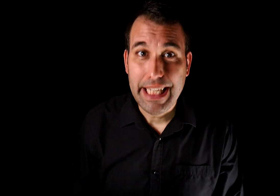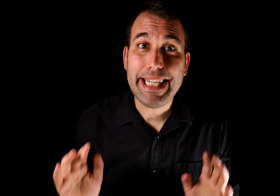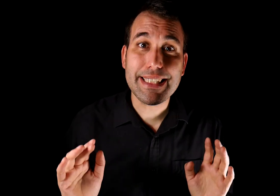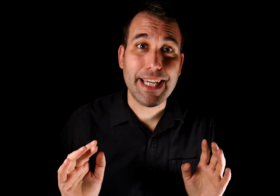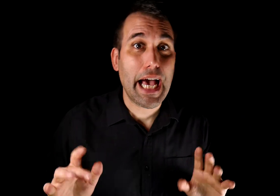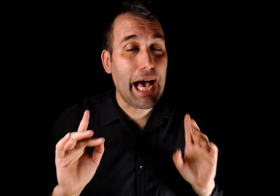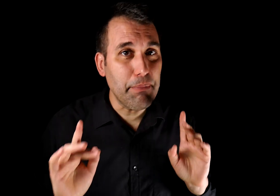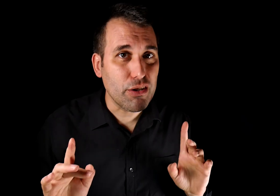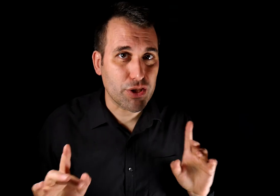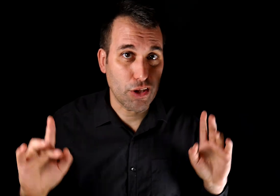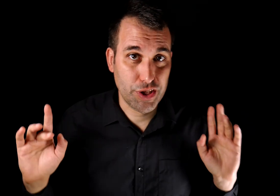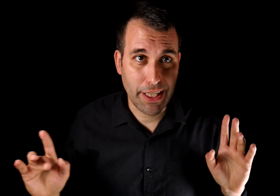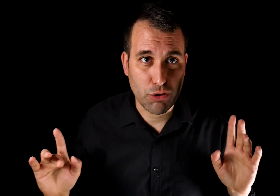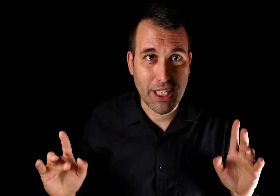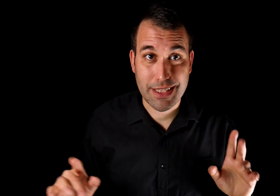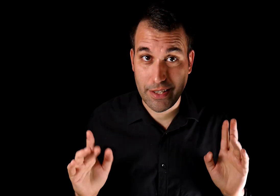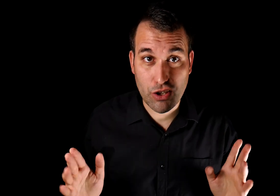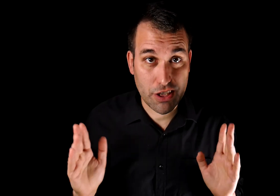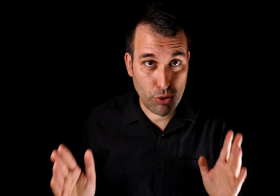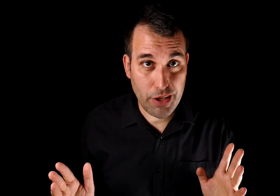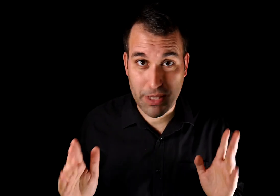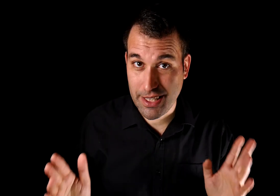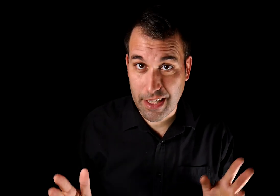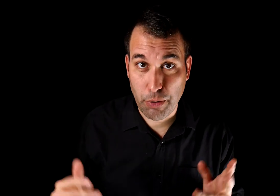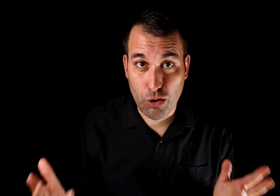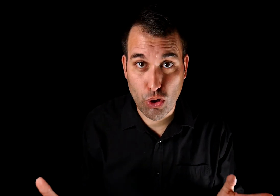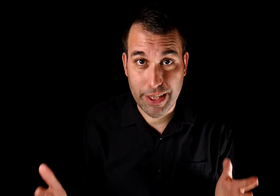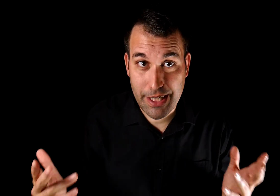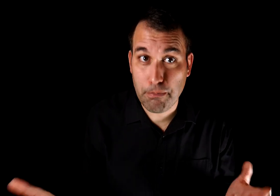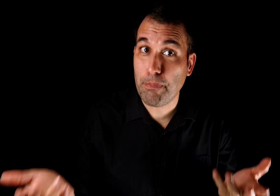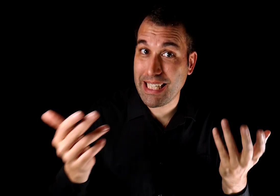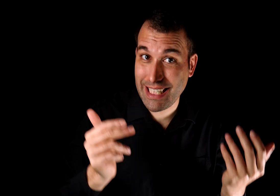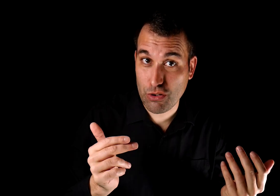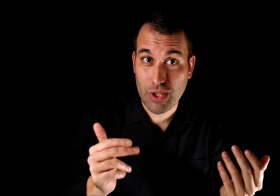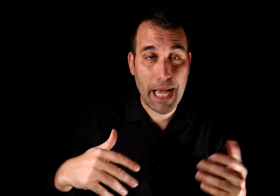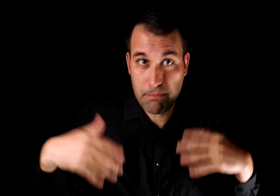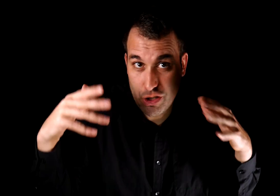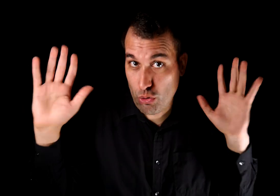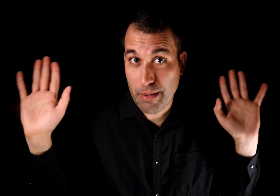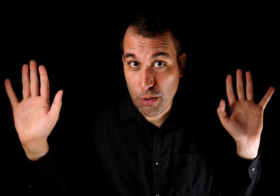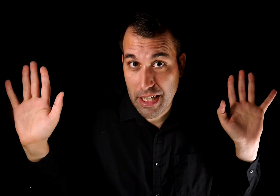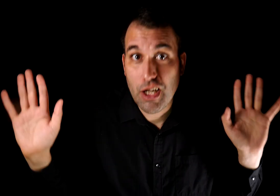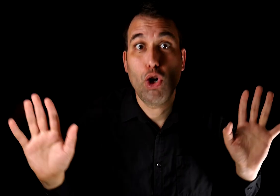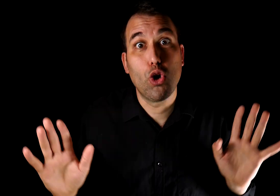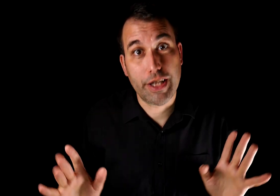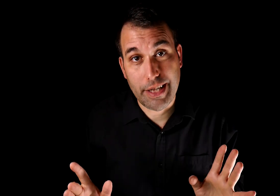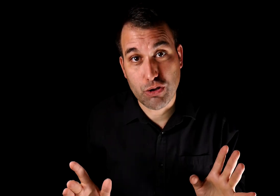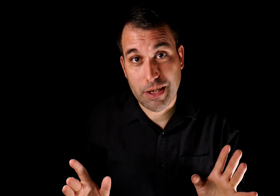Y es que, a menos que consideremos que las intenciones de suicidio presentadas por el autor en tiempo pasado también son una broma, lo que tendría muchas